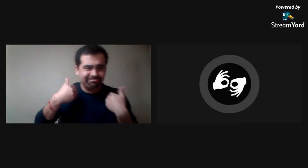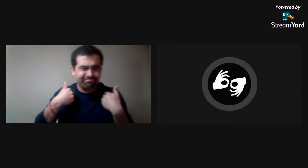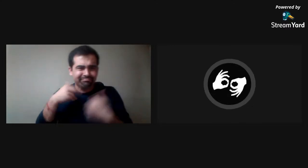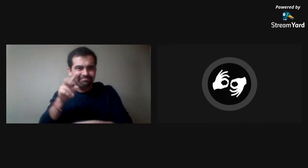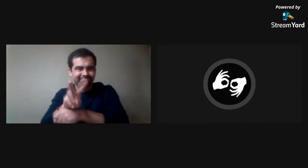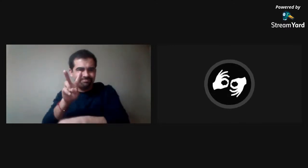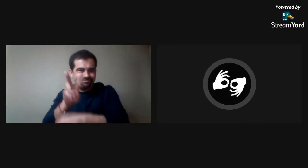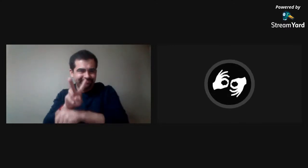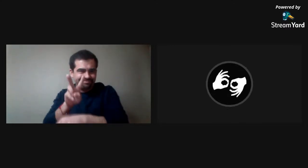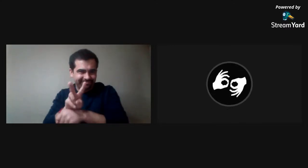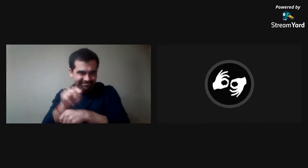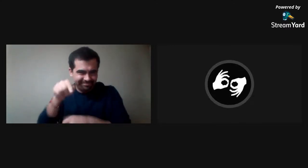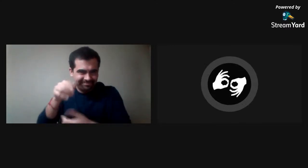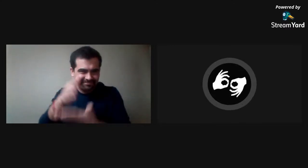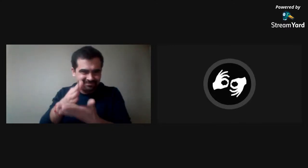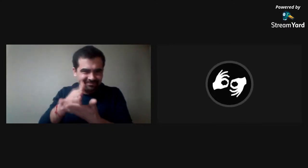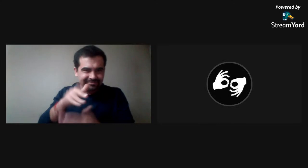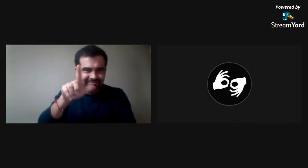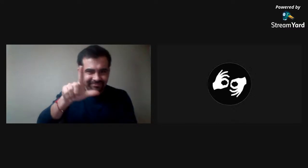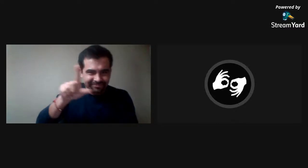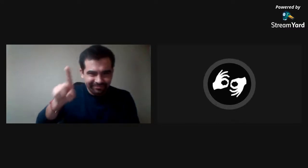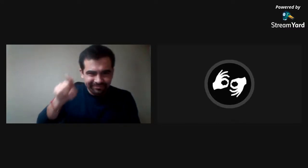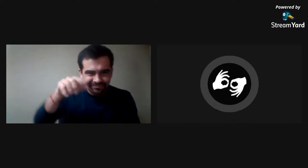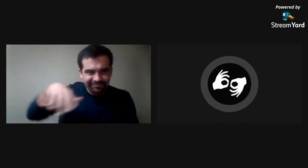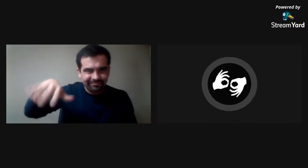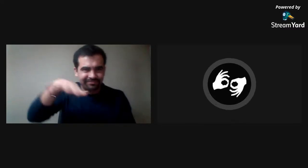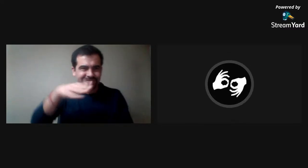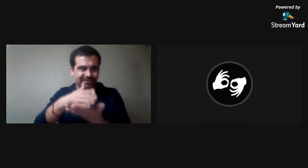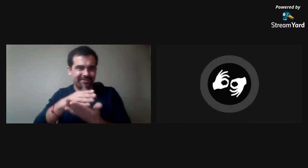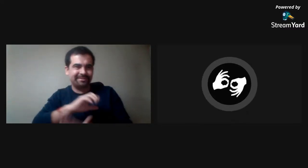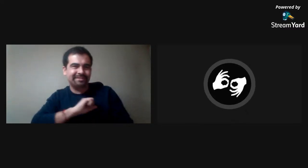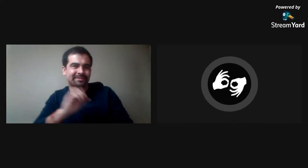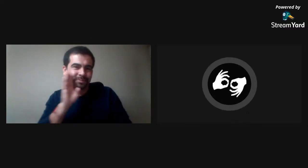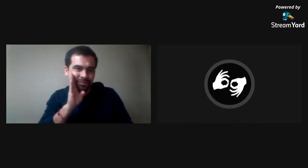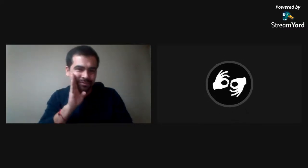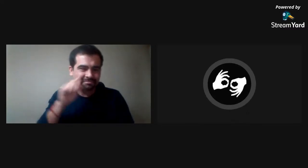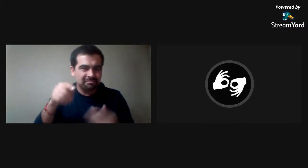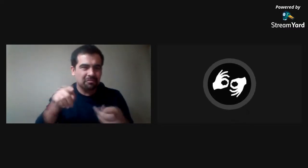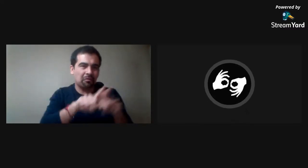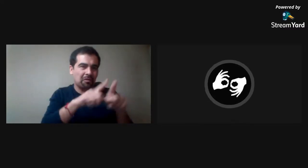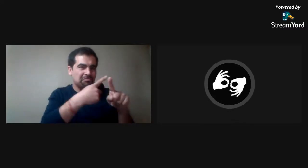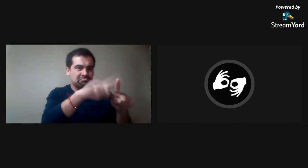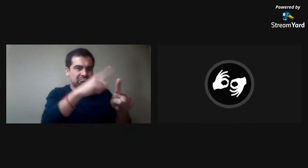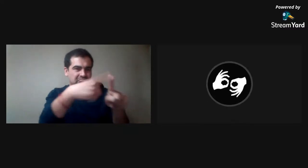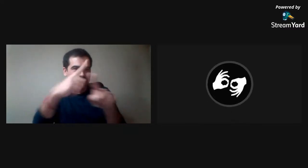yo soy Patricio. Esta es mi seña y soy profesor de L1 de la Escuela Santiago Apóstol.